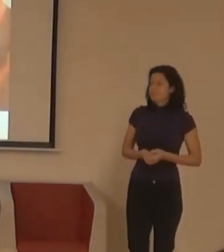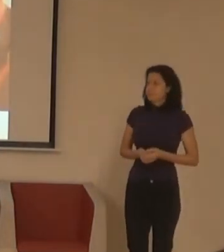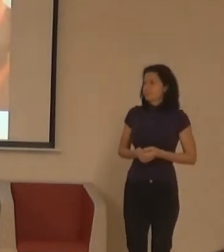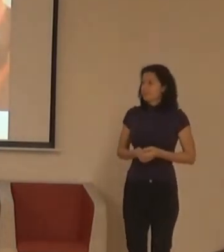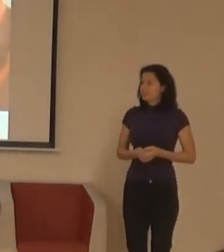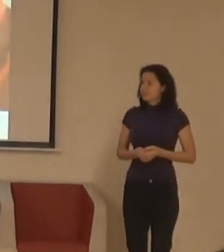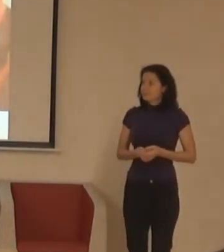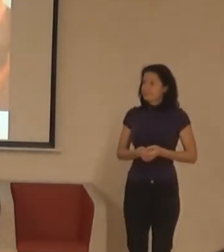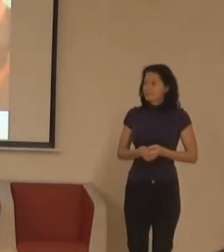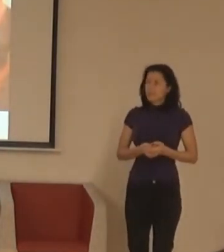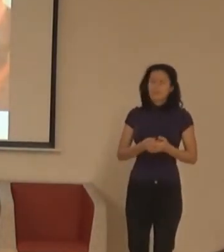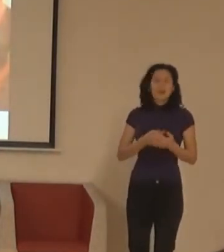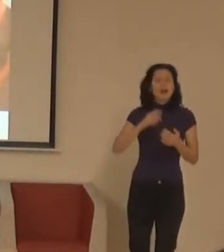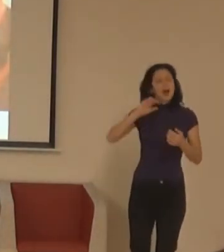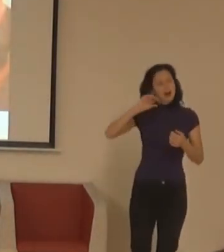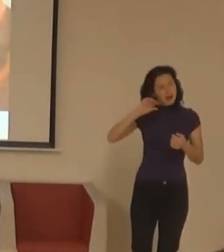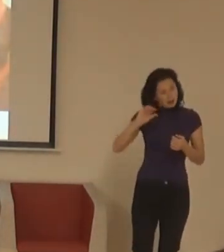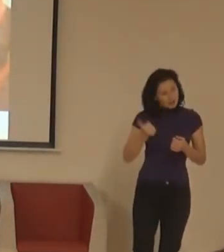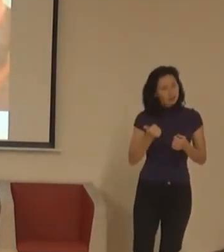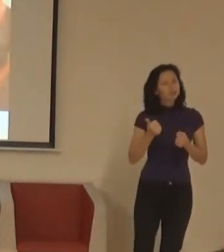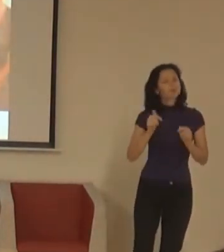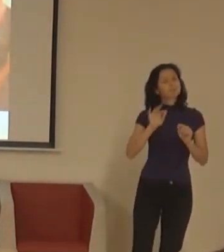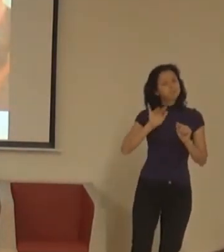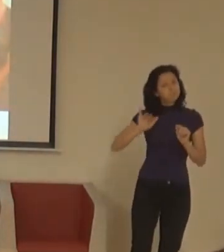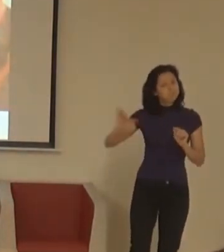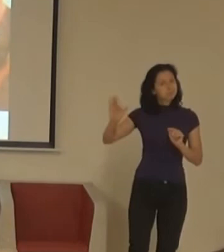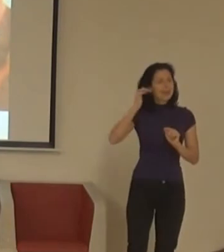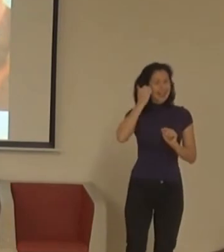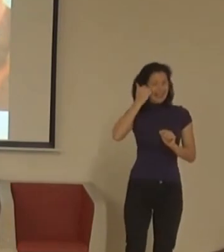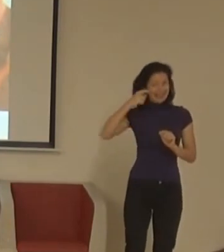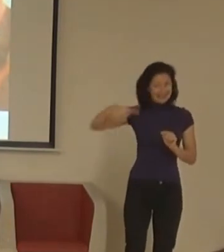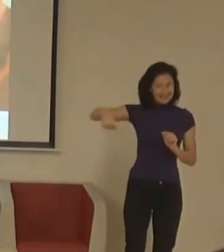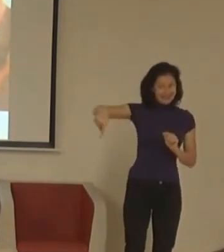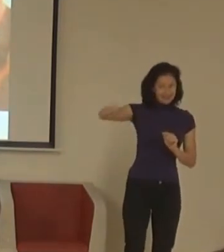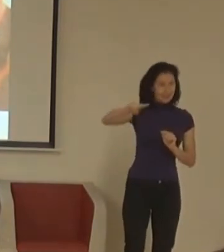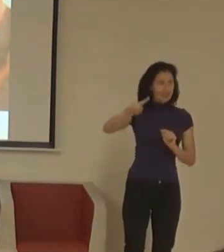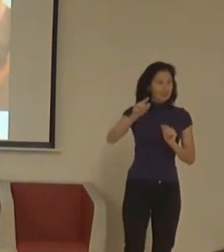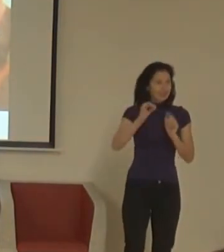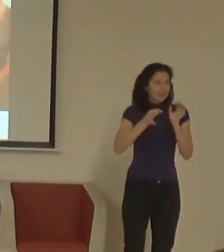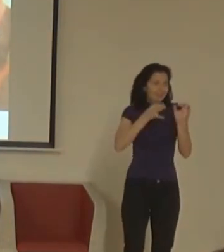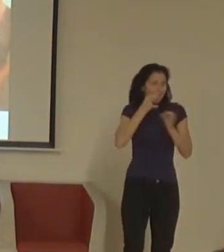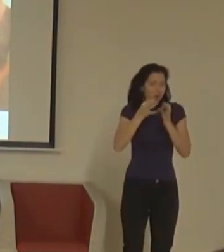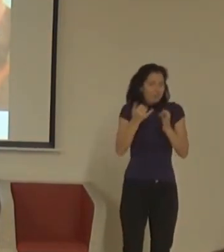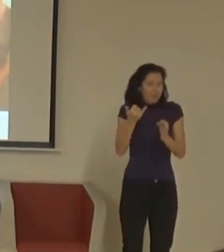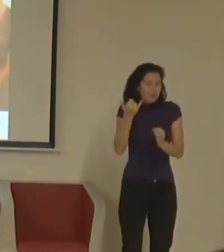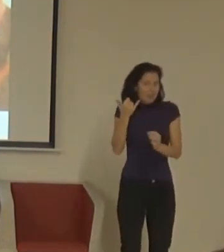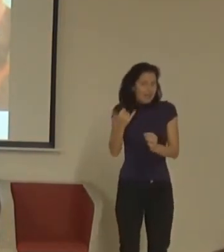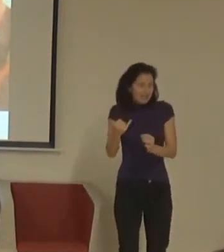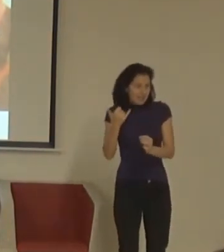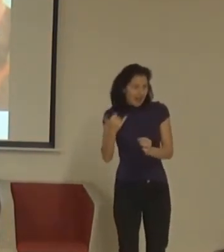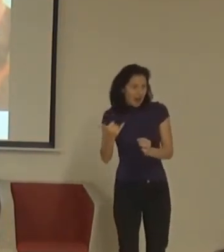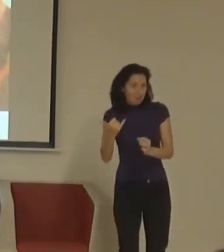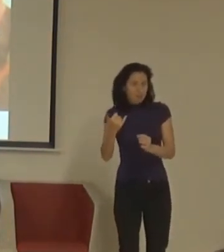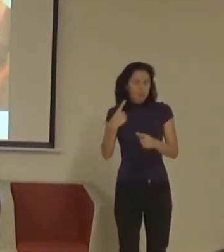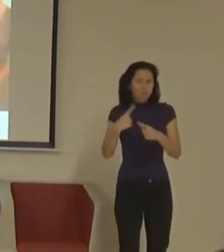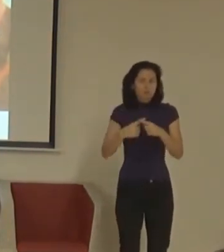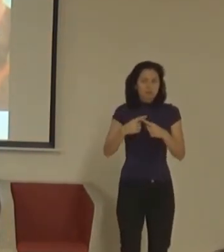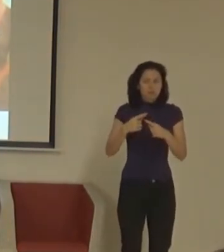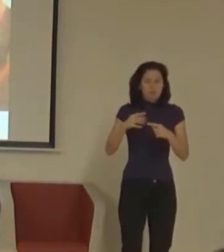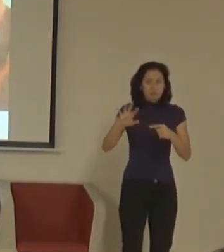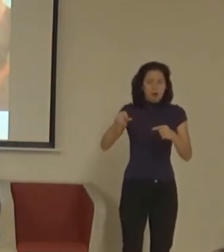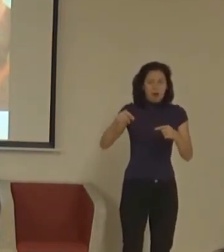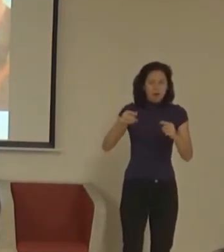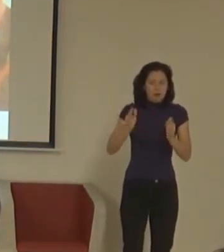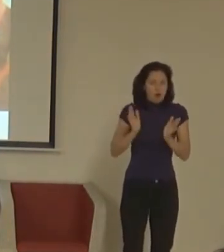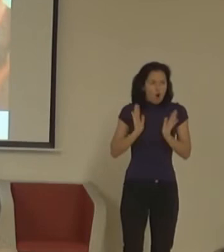A kromě toho je tady hrozně moc lidí, kteří mají strach, protože mají dost informací. Komunikovat s člověkem, který neslyší, nebo komunikovat s člověkem, který je jiný,